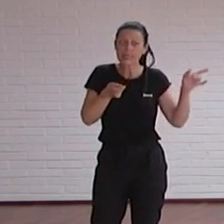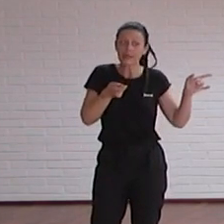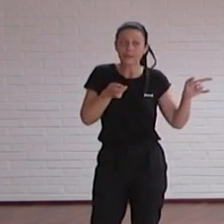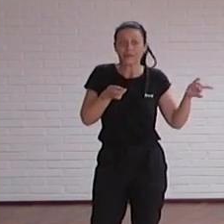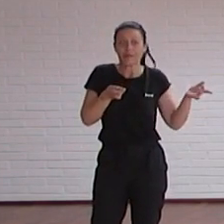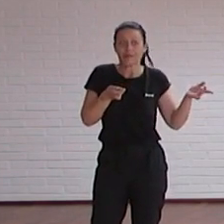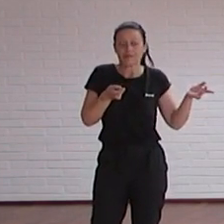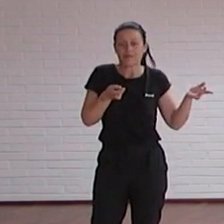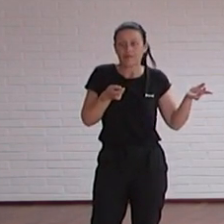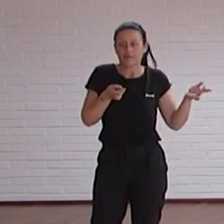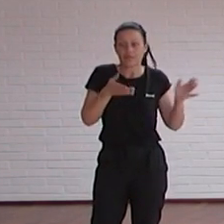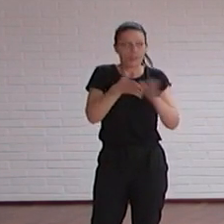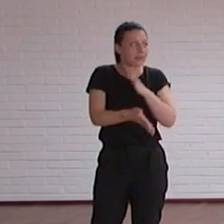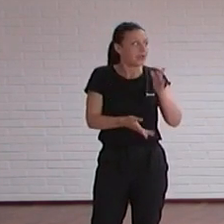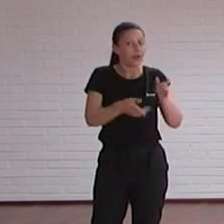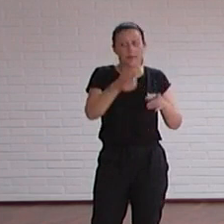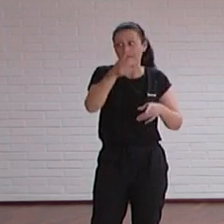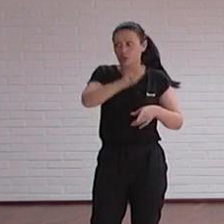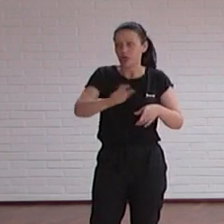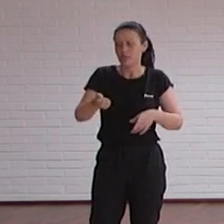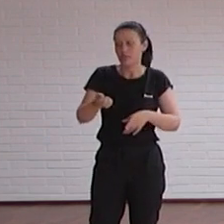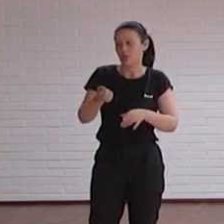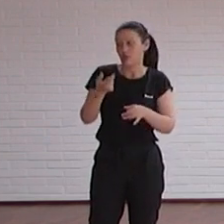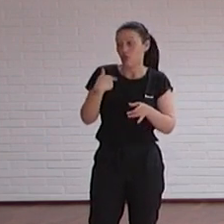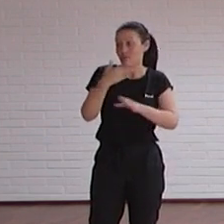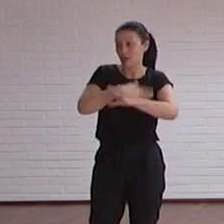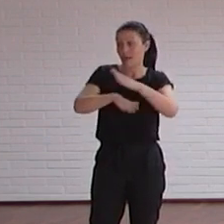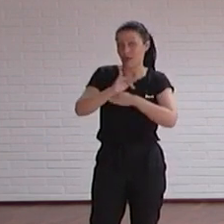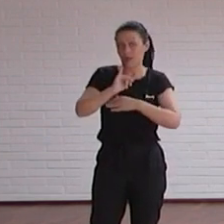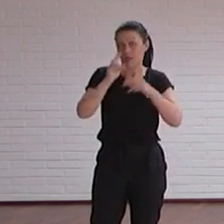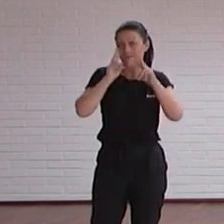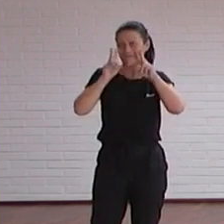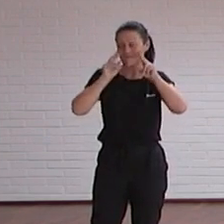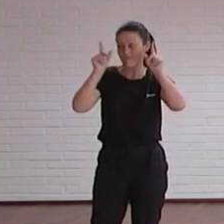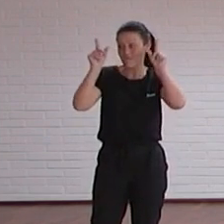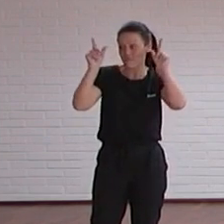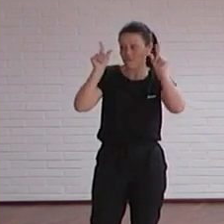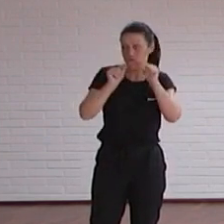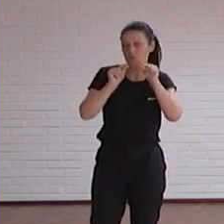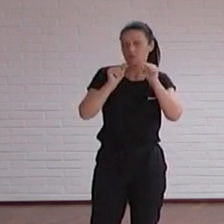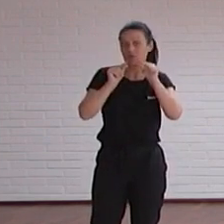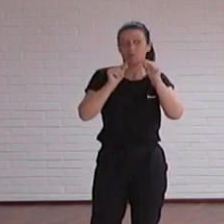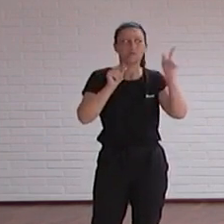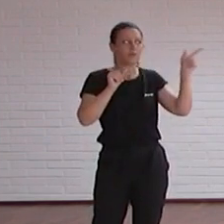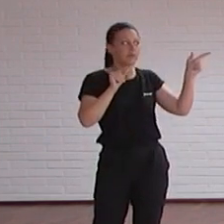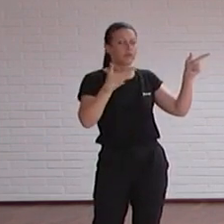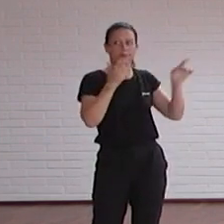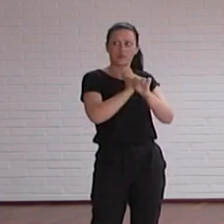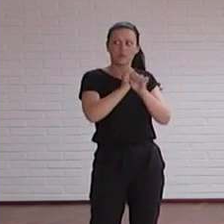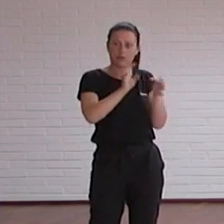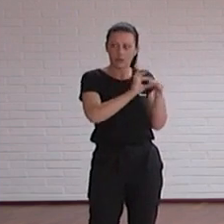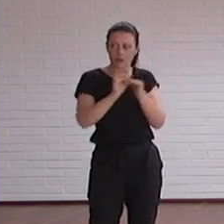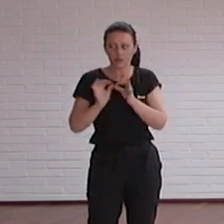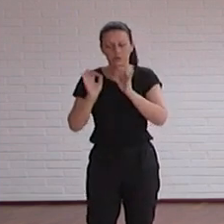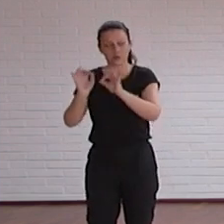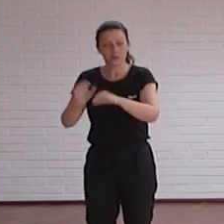es como trabaja una persona con baja visión, con problemas con motricidad, una persona ciega, etc. Al final, y toda esa investigación que se hizo